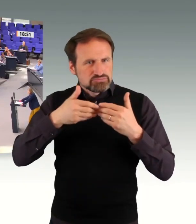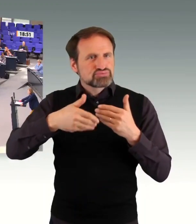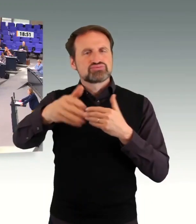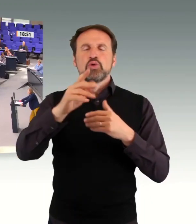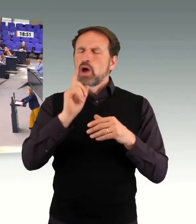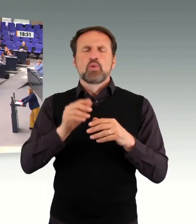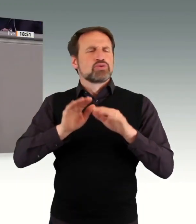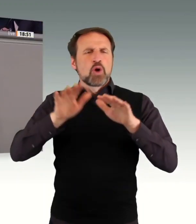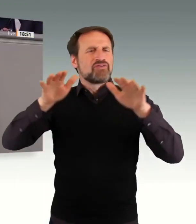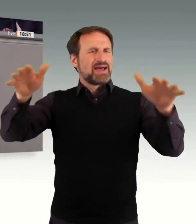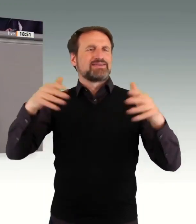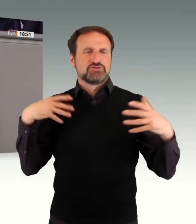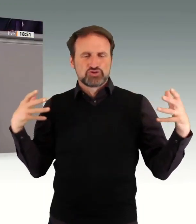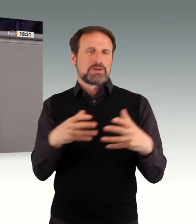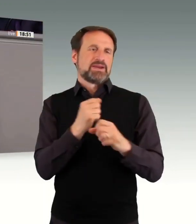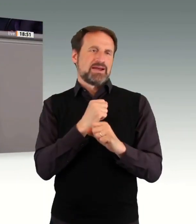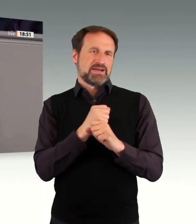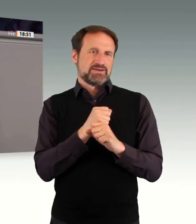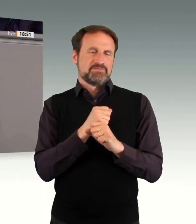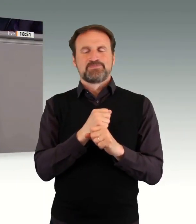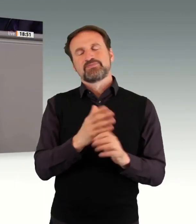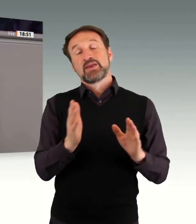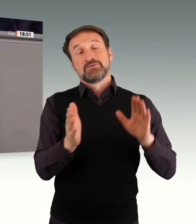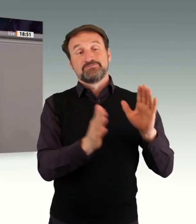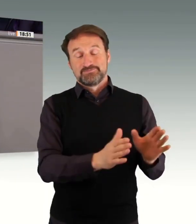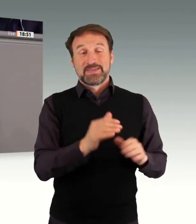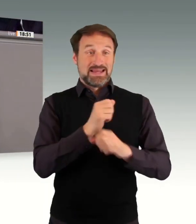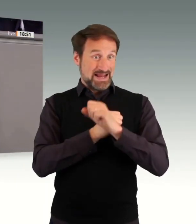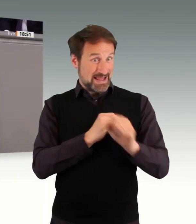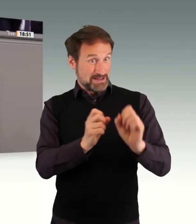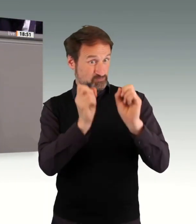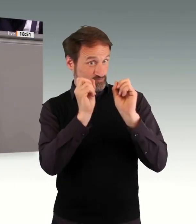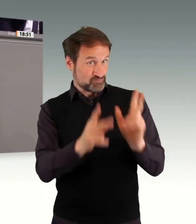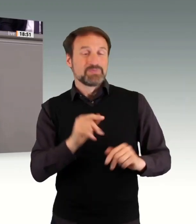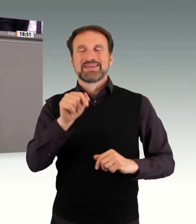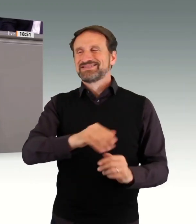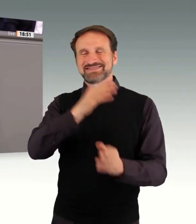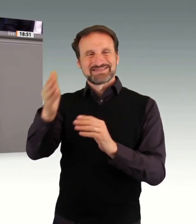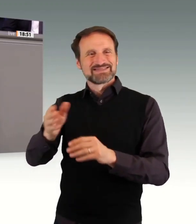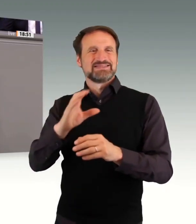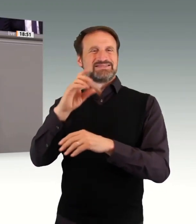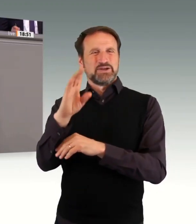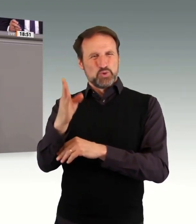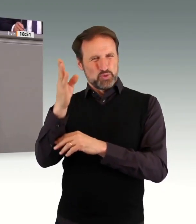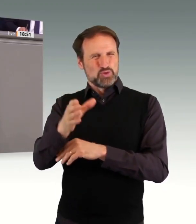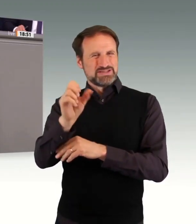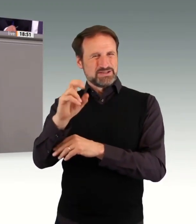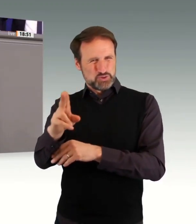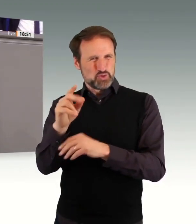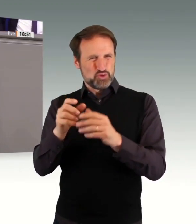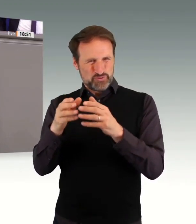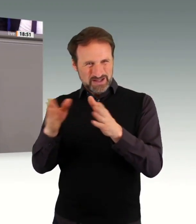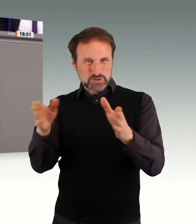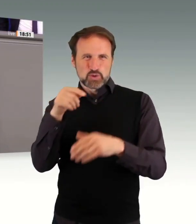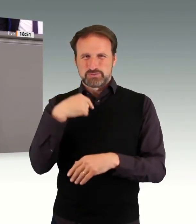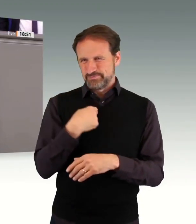voranbringen wollen, und ich lese Ihren Antrag so, brauchen wir alle Kräfte in diesem Land. Denn